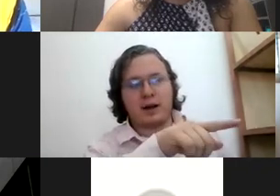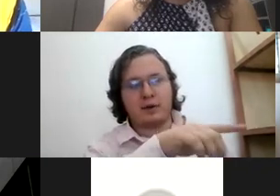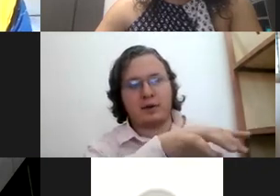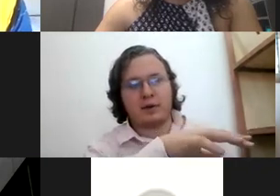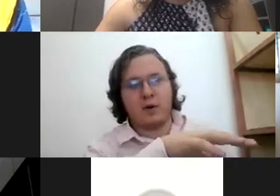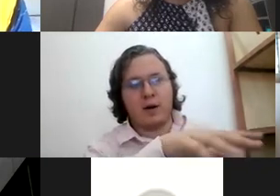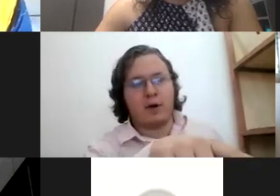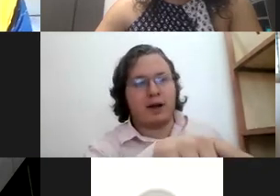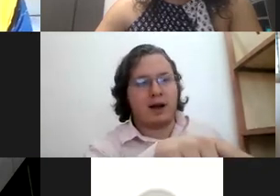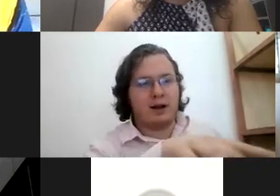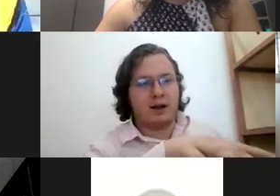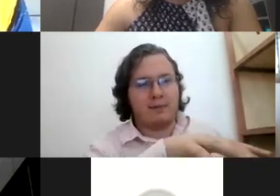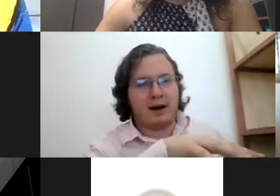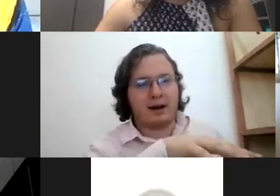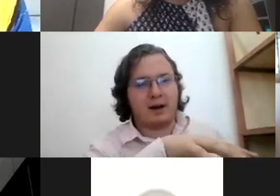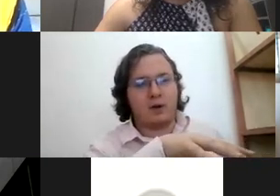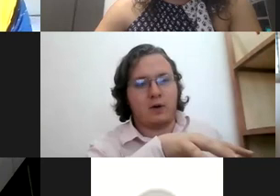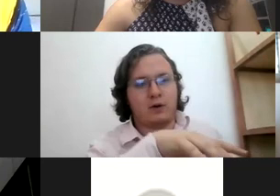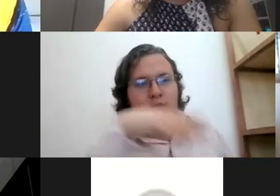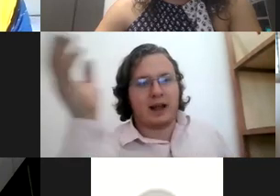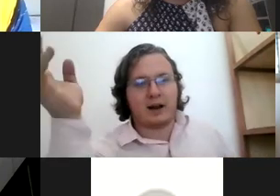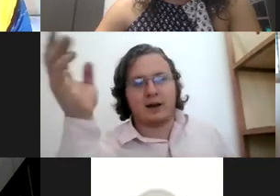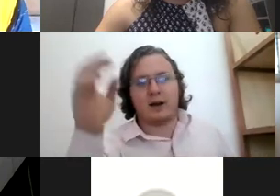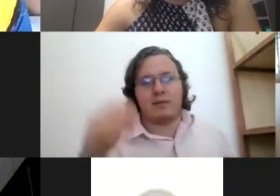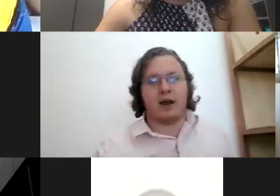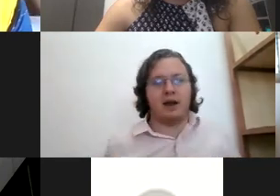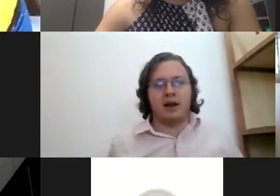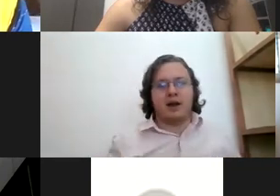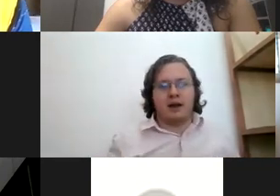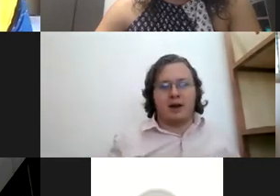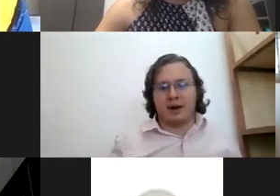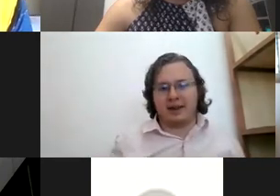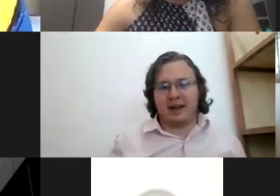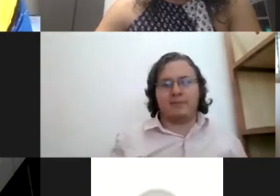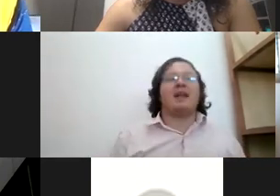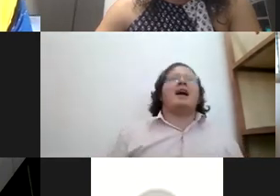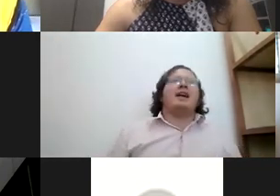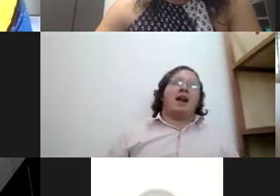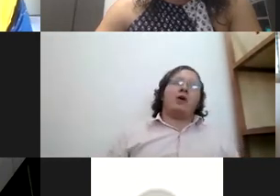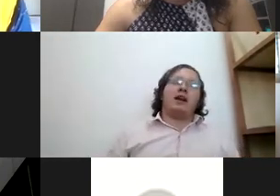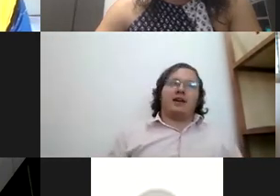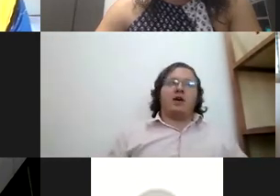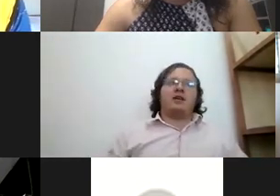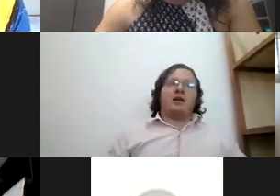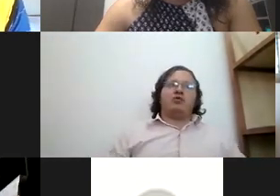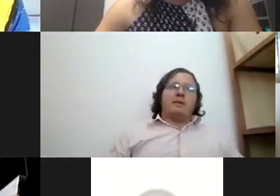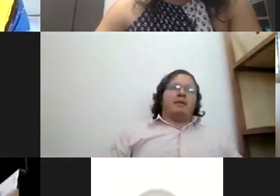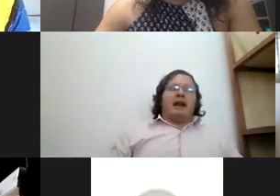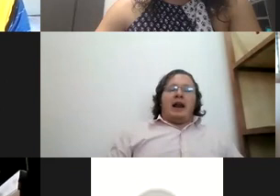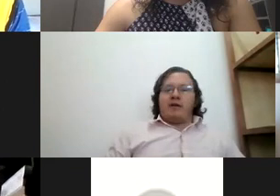que o a Mónica para que lo lo tengan también y lo practiquen y algo que les quiero decir un tip de lengua de